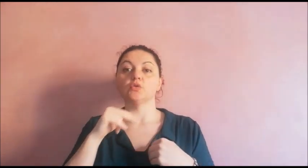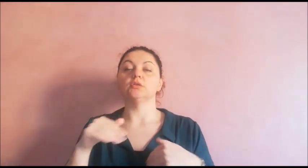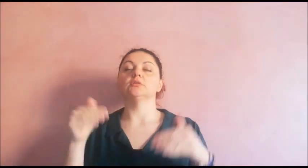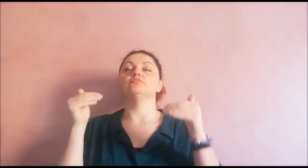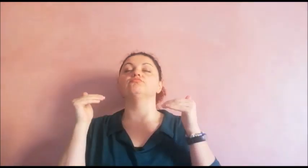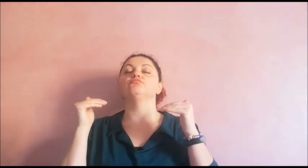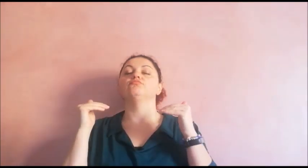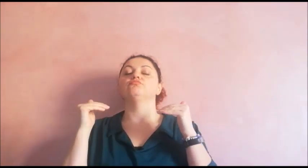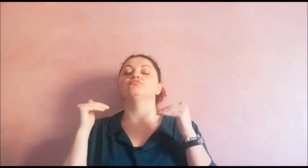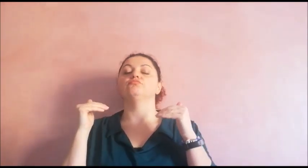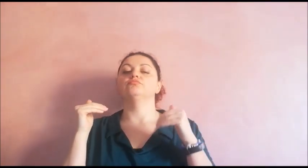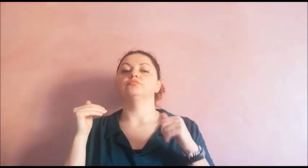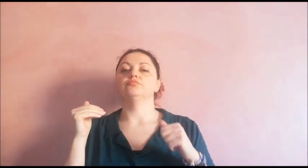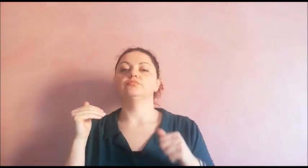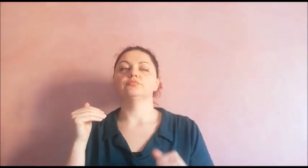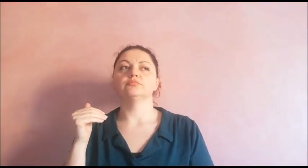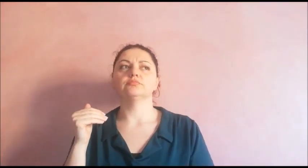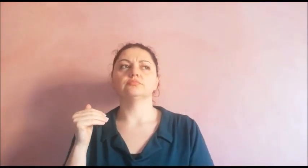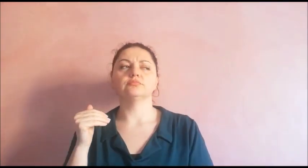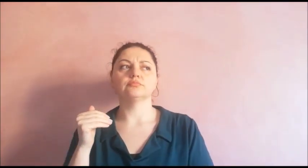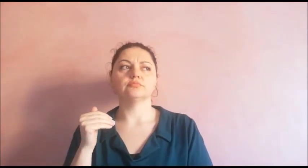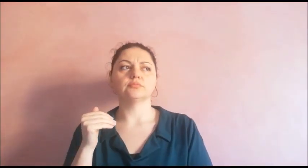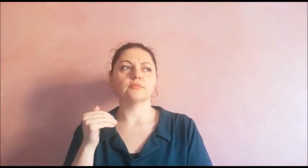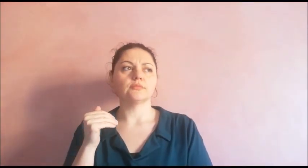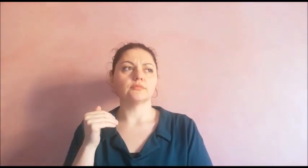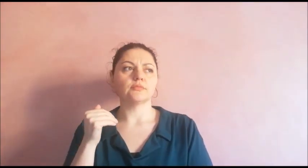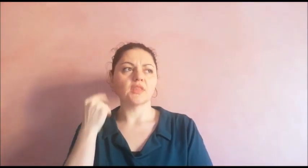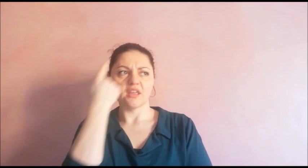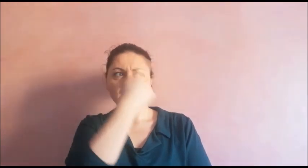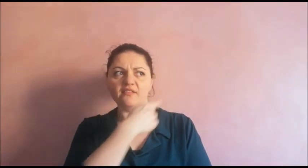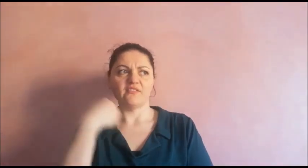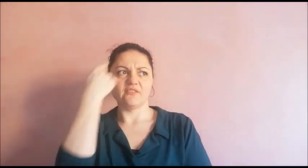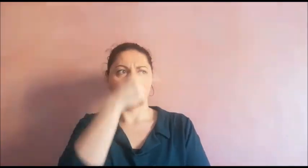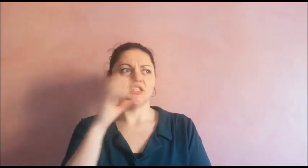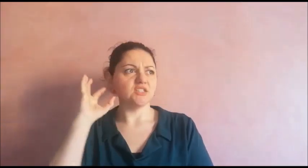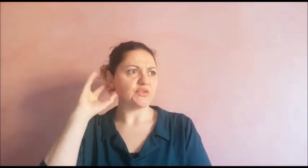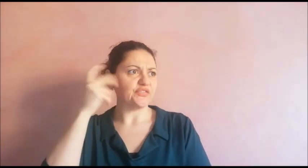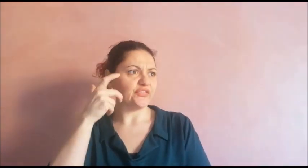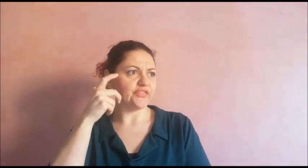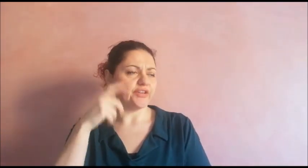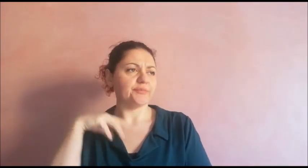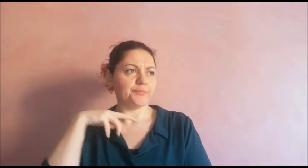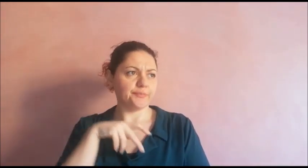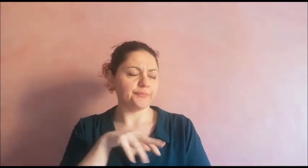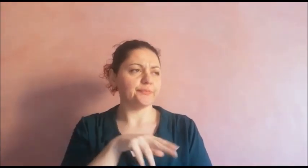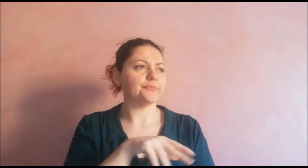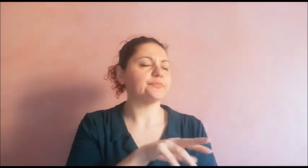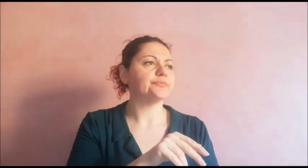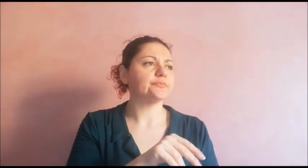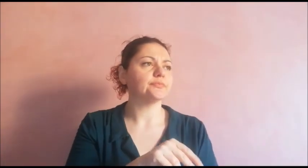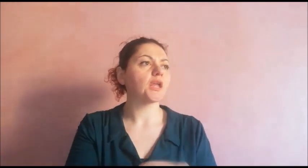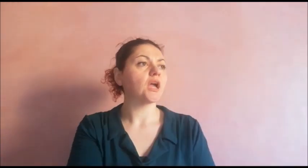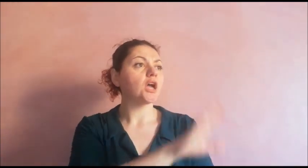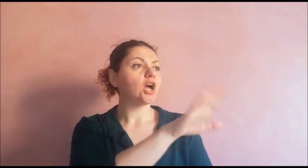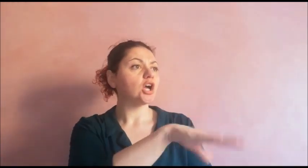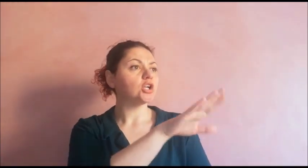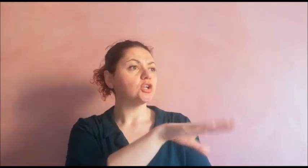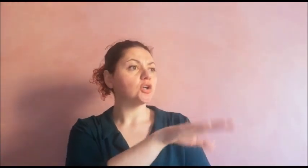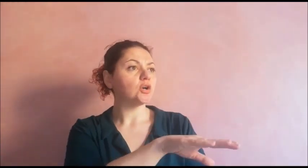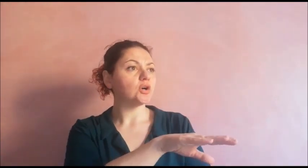E vedendola, il suo viso le sembrò diverso. Si sporse e le disse